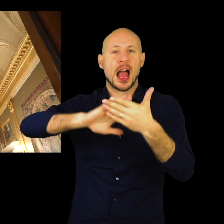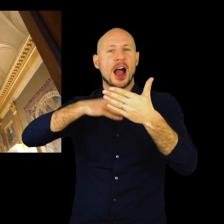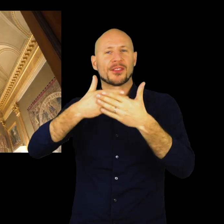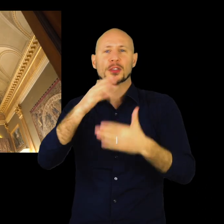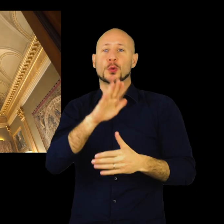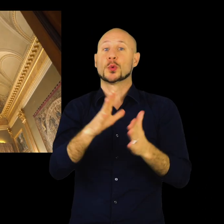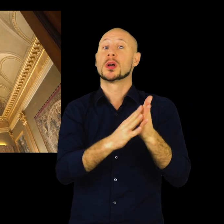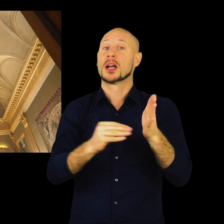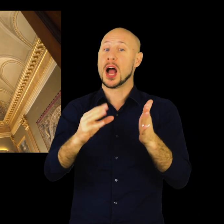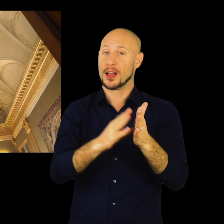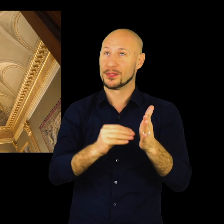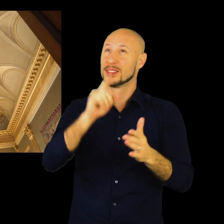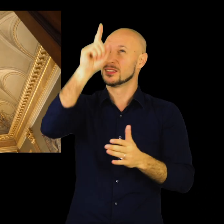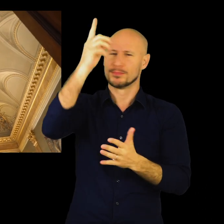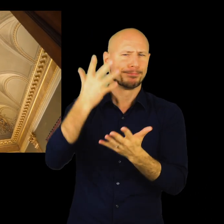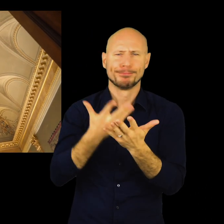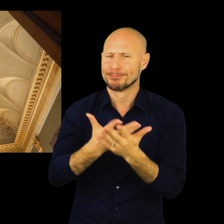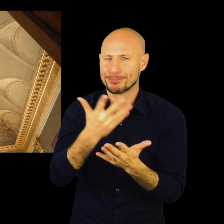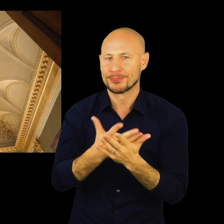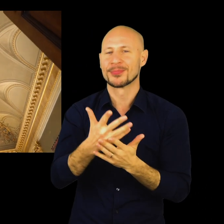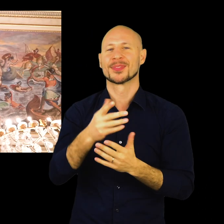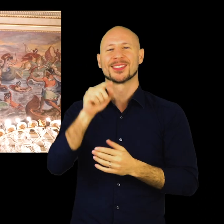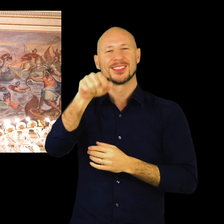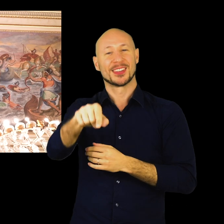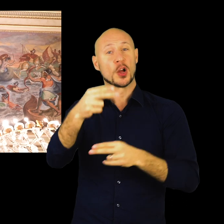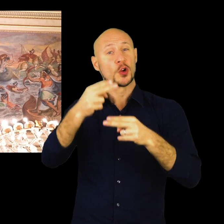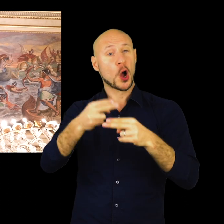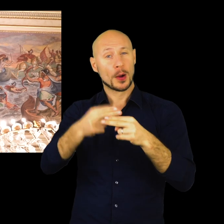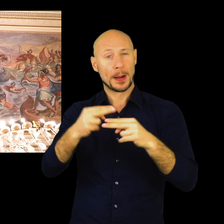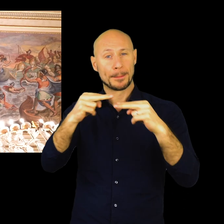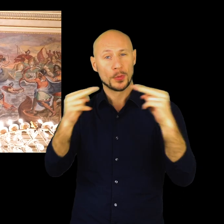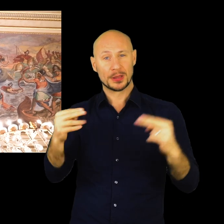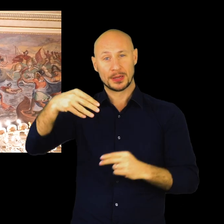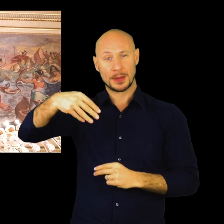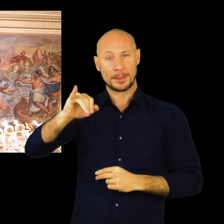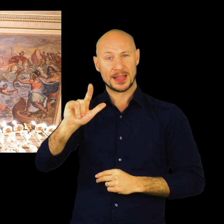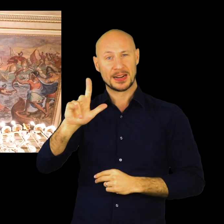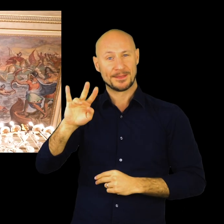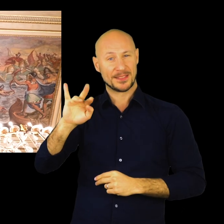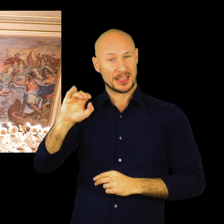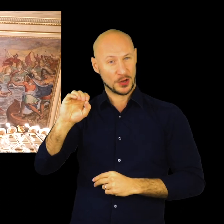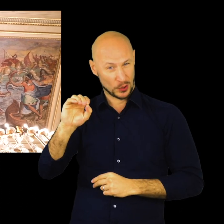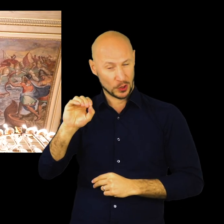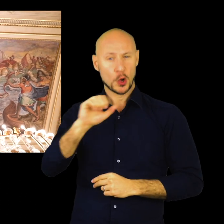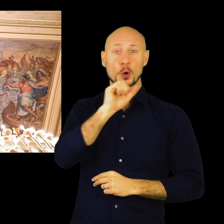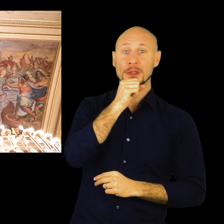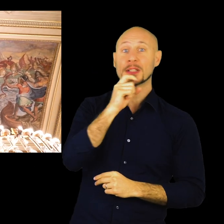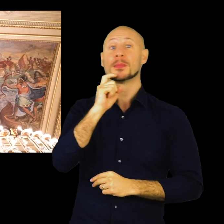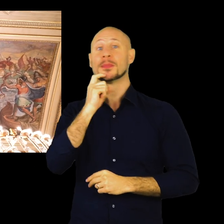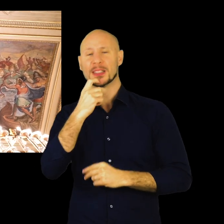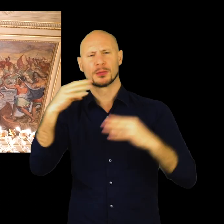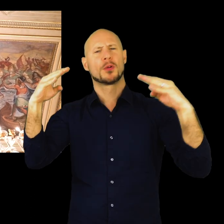Eccolo lì, è la battaglia tra Costantino e Massenzio, la cosiddetta battaglia del Ponte Milvio, che rappresenta il trionfo